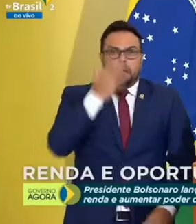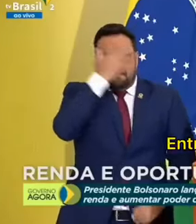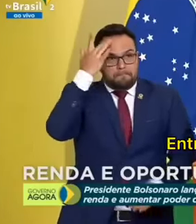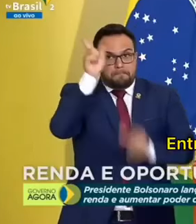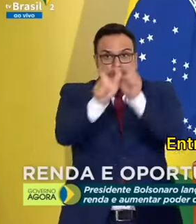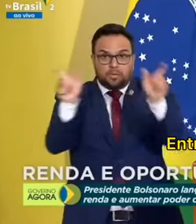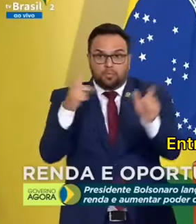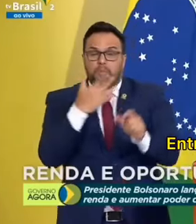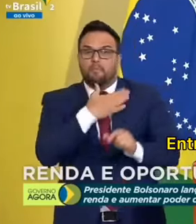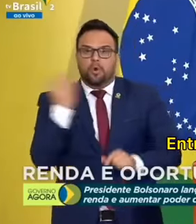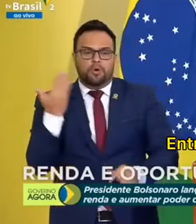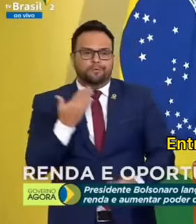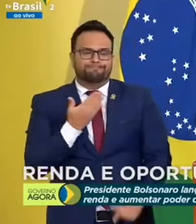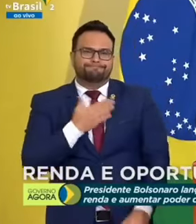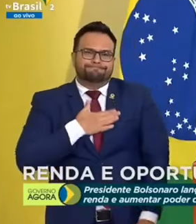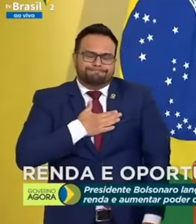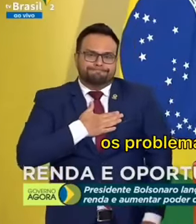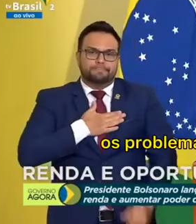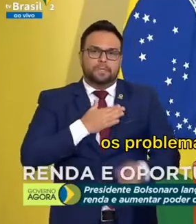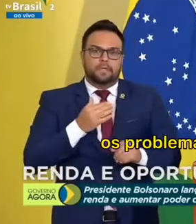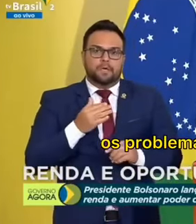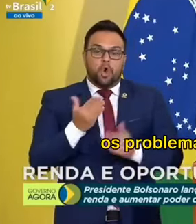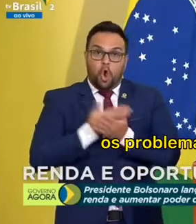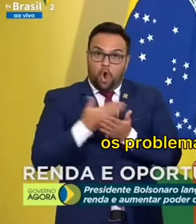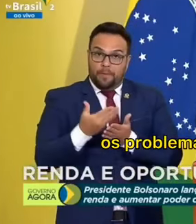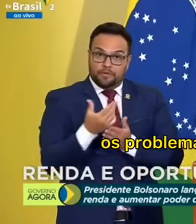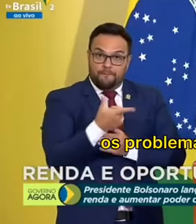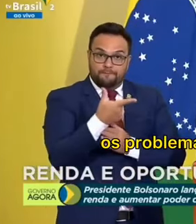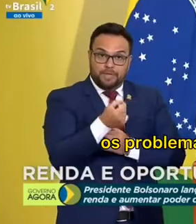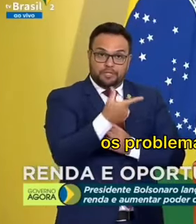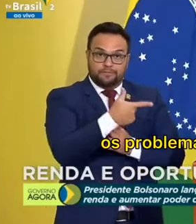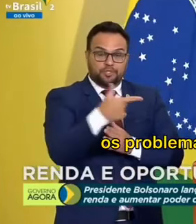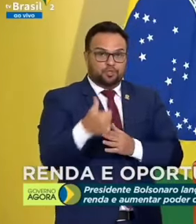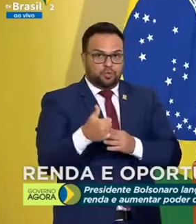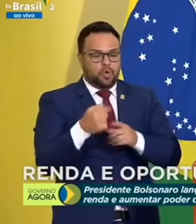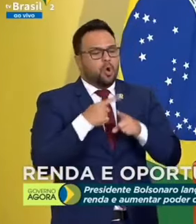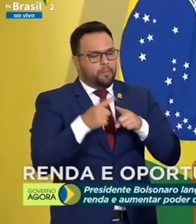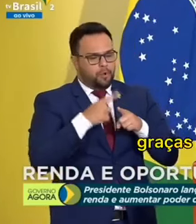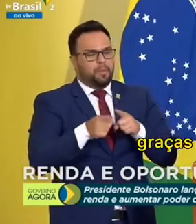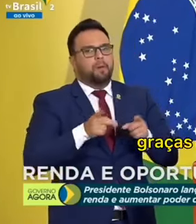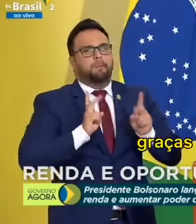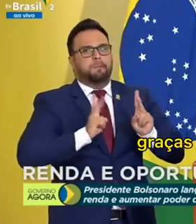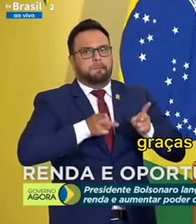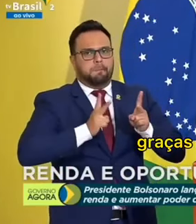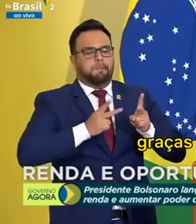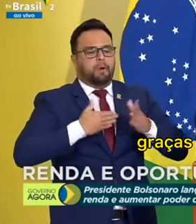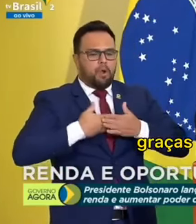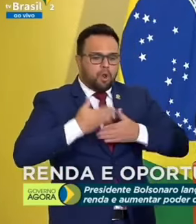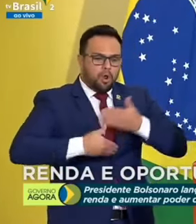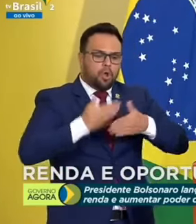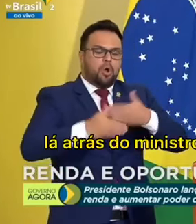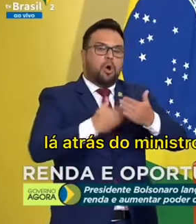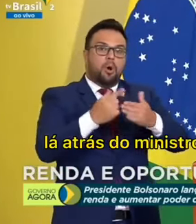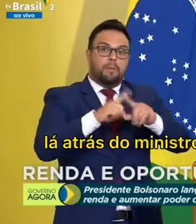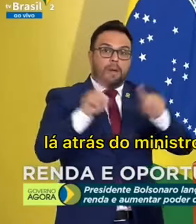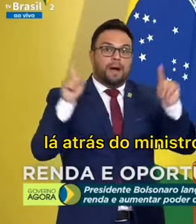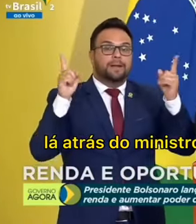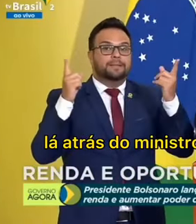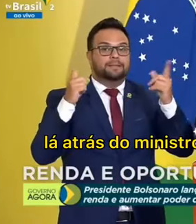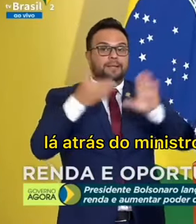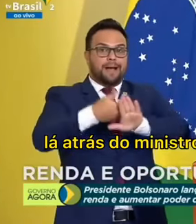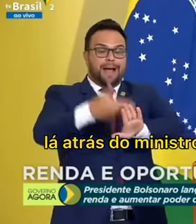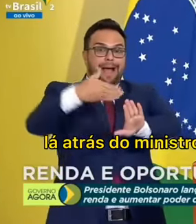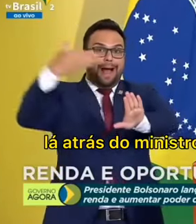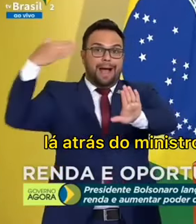Entrou 21. Os problemas persistiram. Graças às ações lá